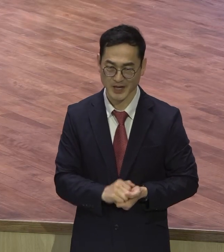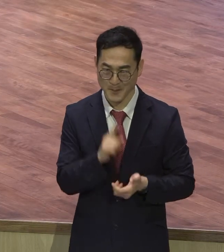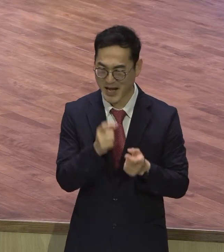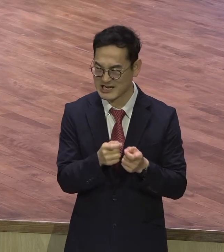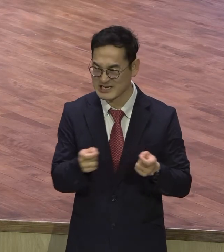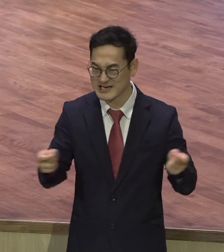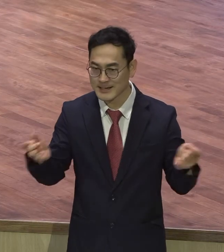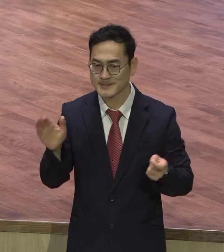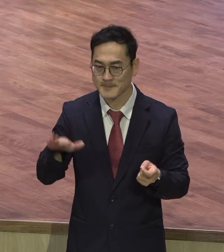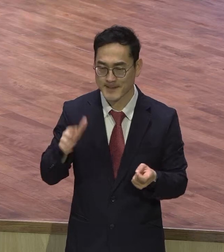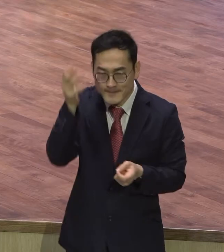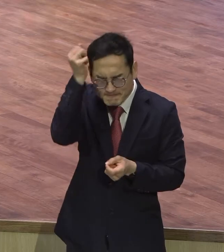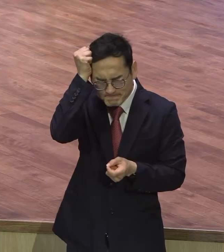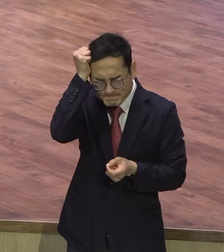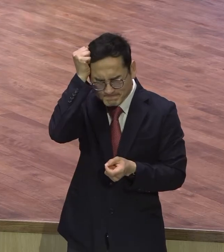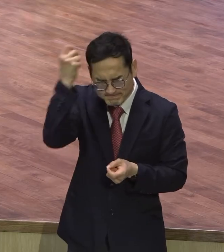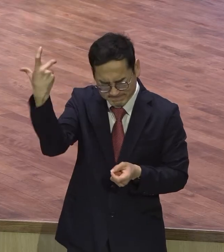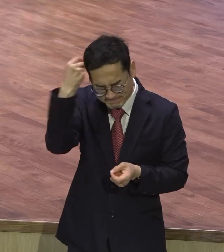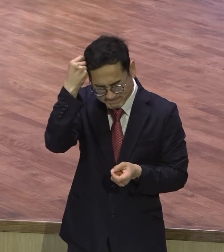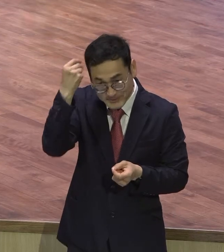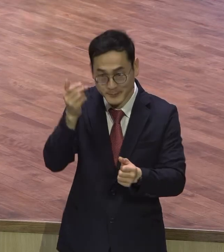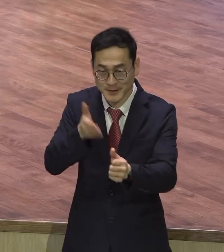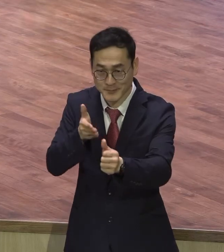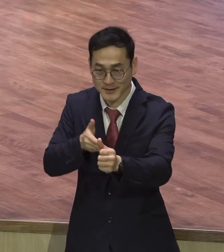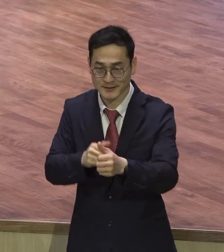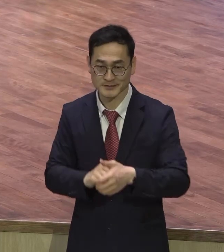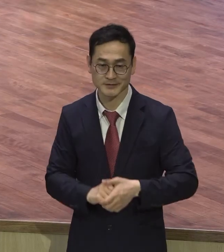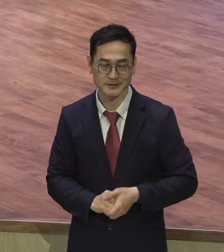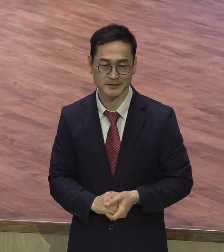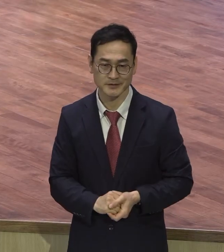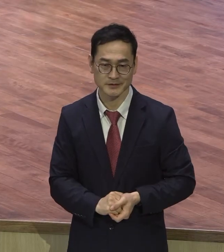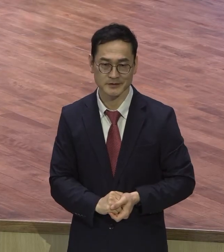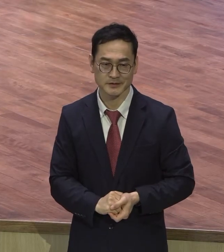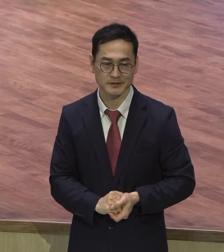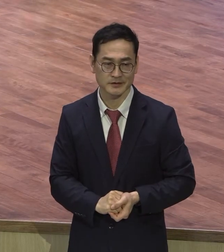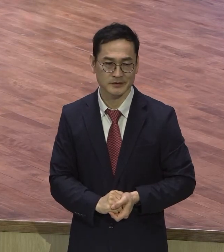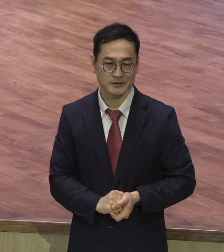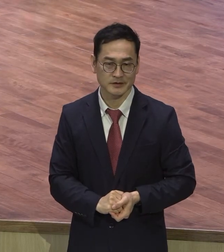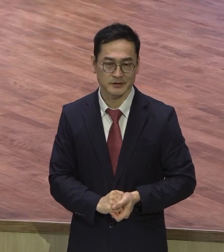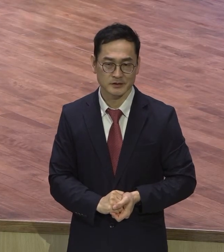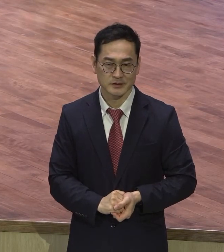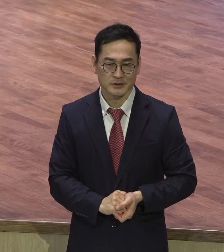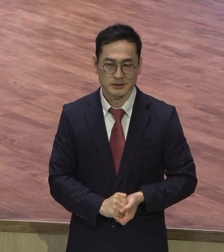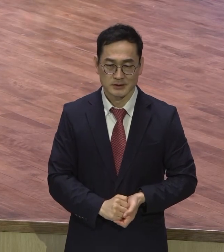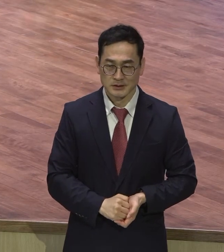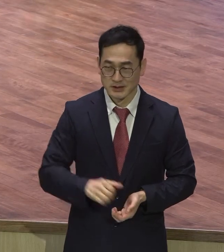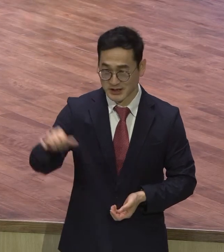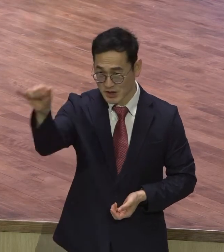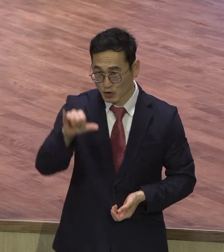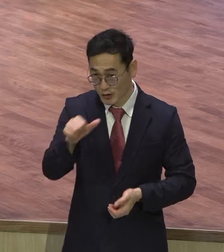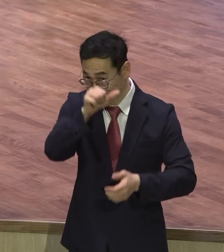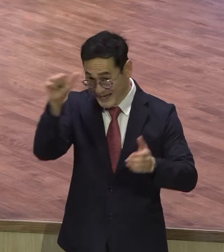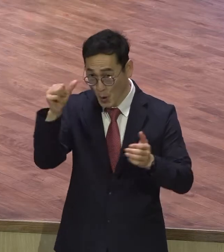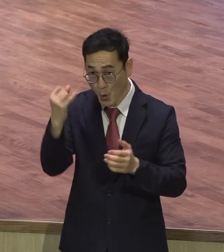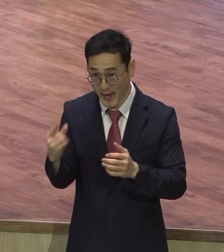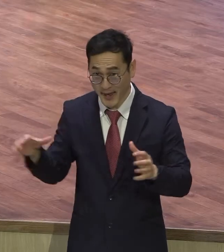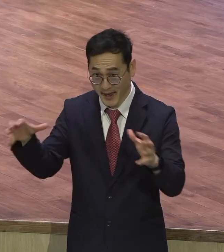그렇게 인사하시기 바랍니다. 제가 이 장로, 전국 장로회 때 특강하면서 서론을 한 말인데